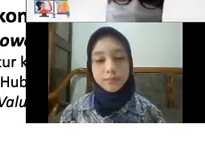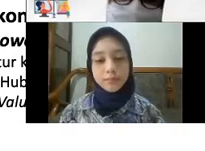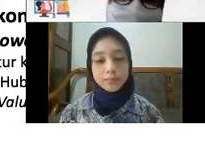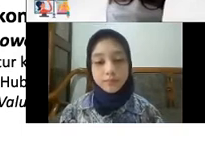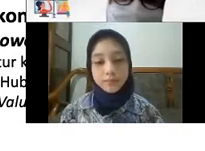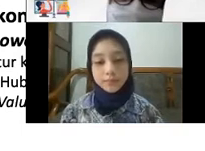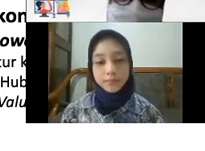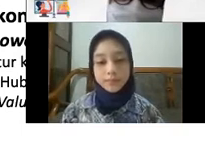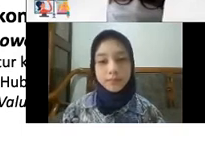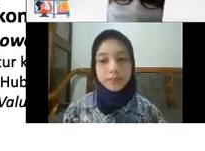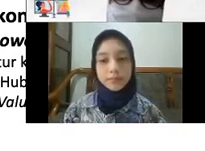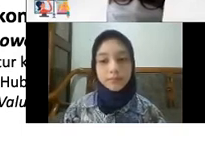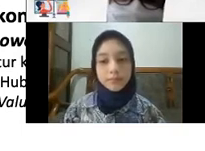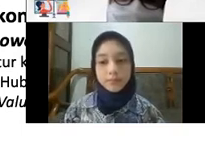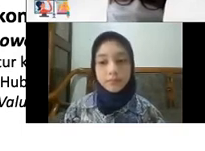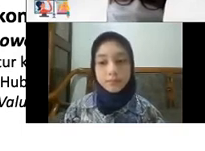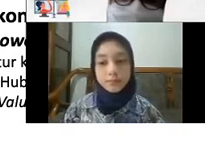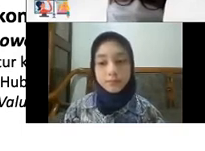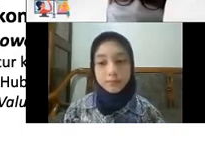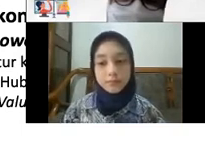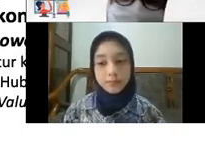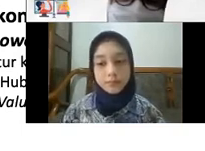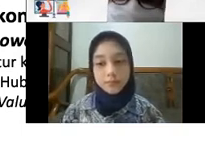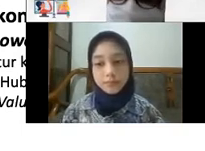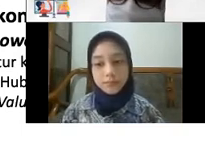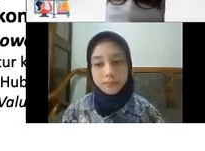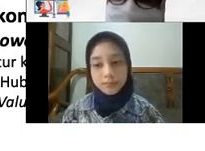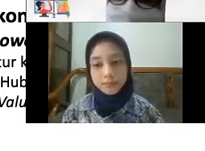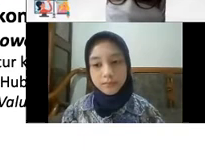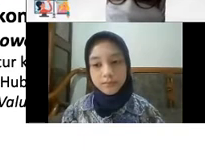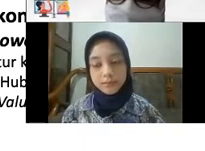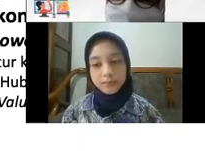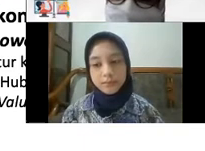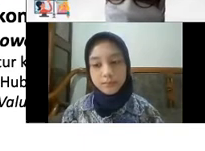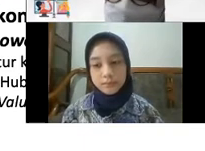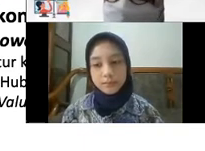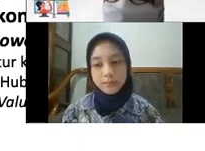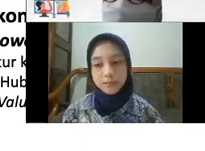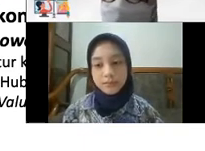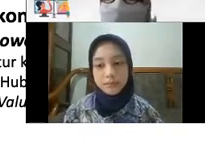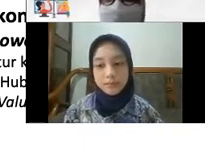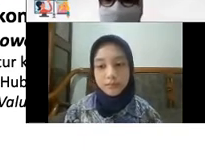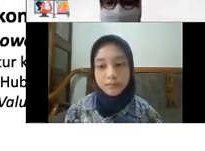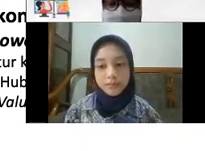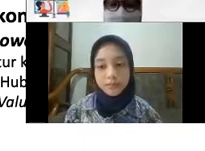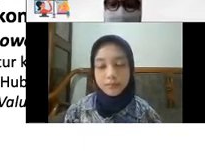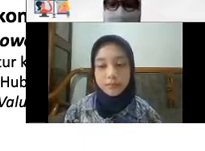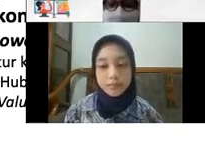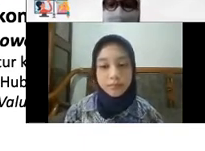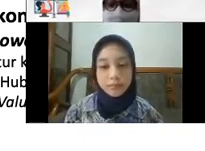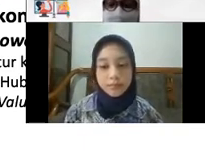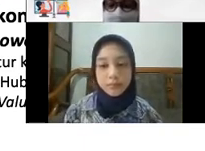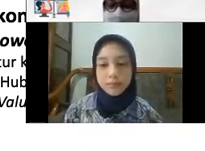Economic powerhouse Integrasi ekonomi domestik Jadi penguatan super hub Karena kita negara kepulauan Dan tentunya